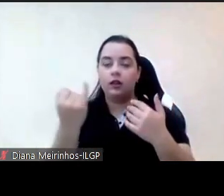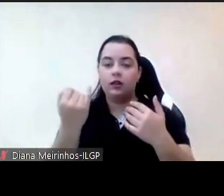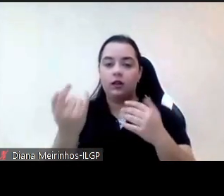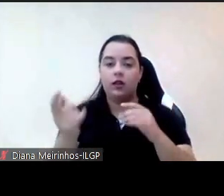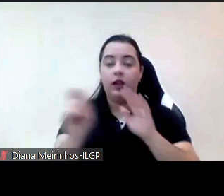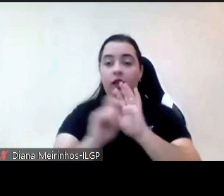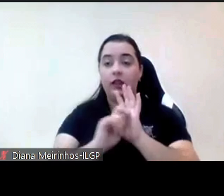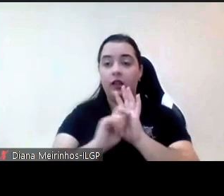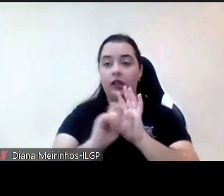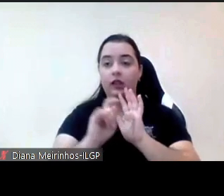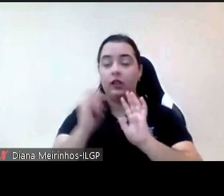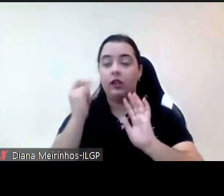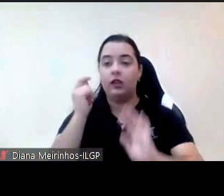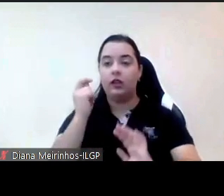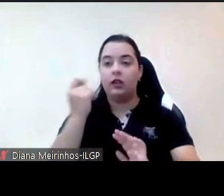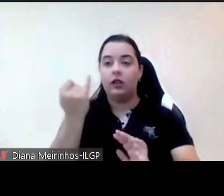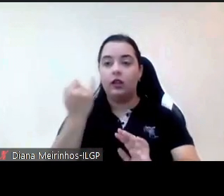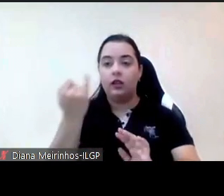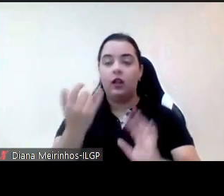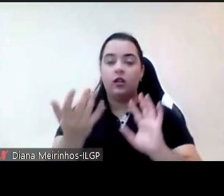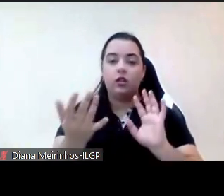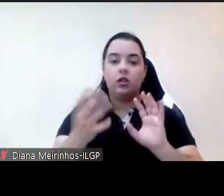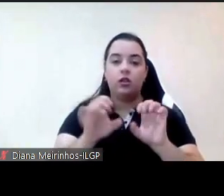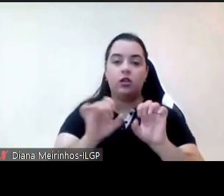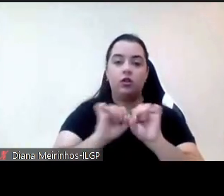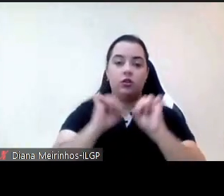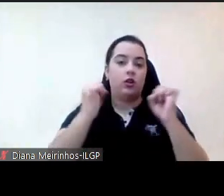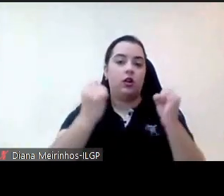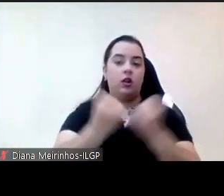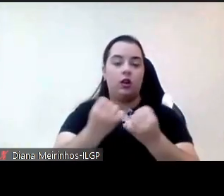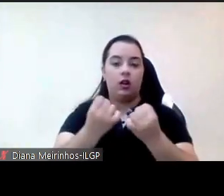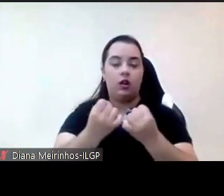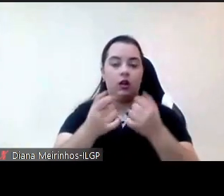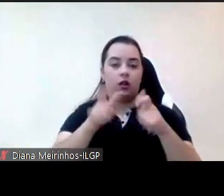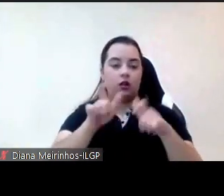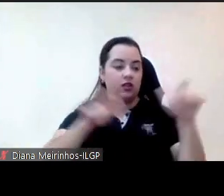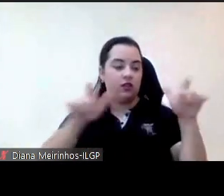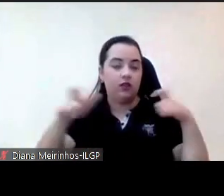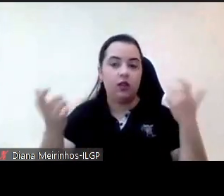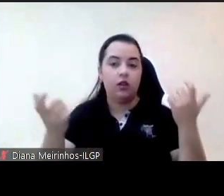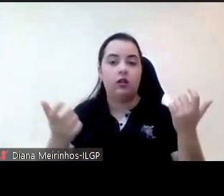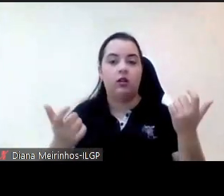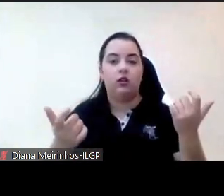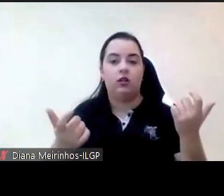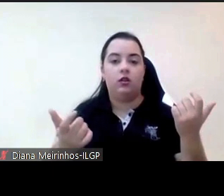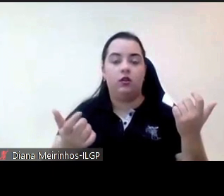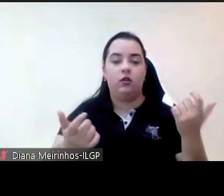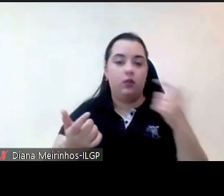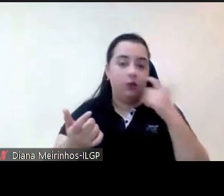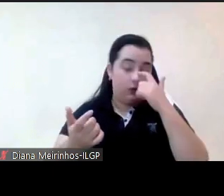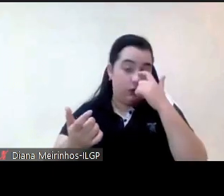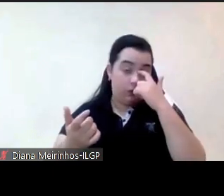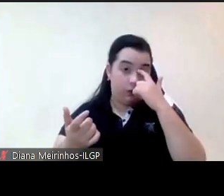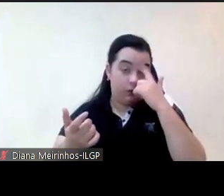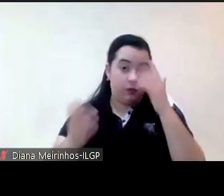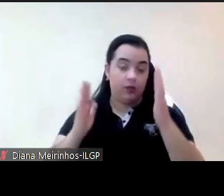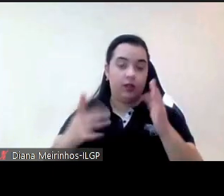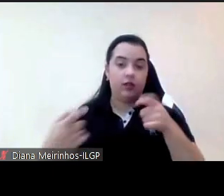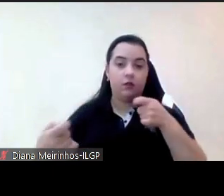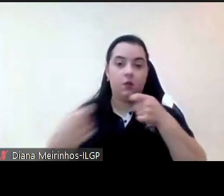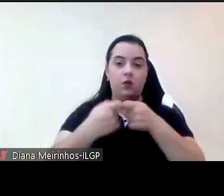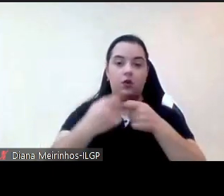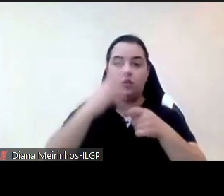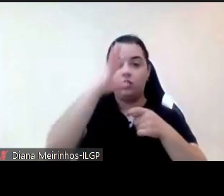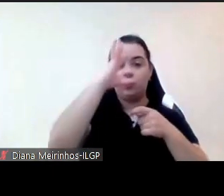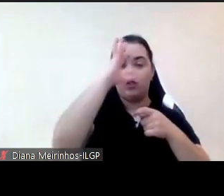quanto à evidente comunhão entre o Estado da Administração e o Estado da Comunidade